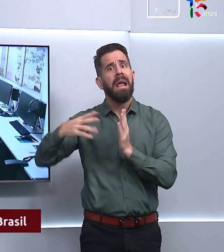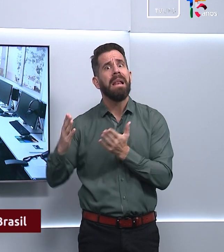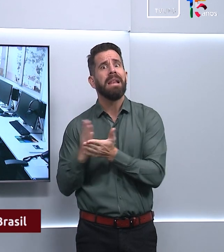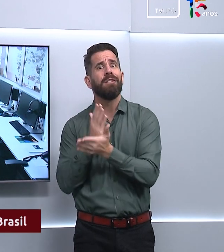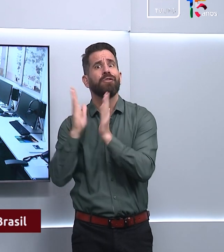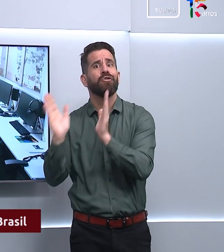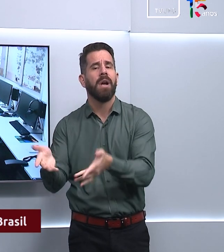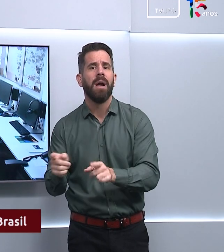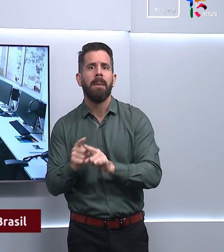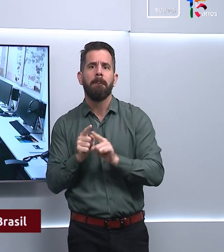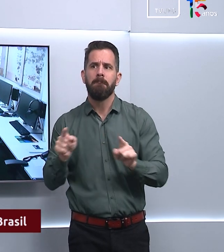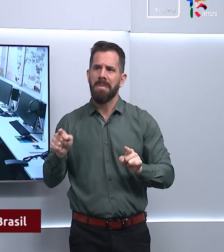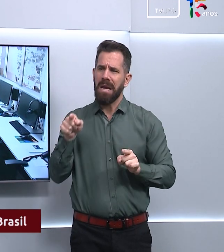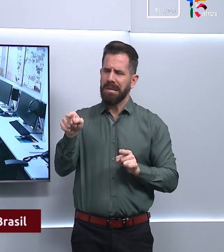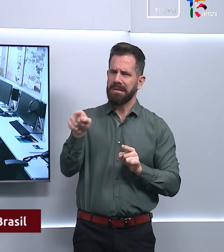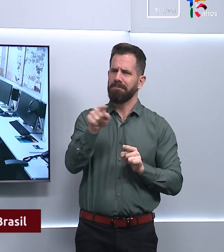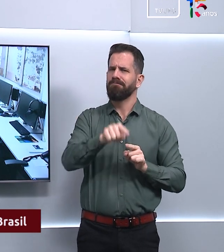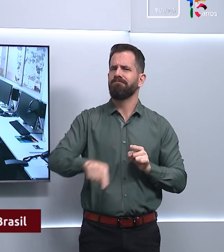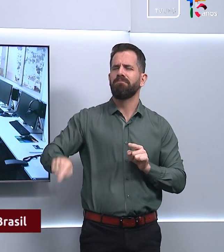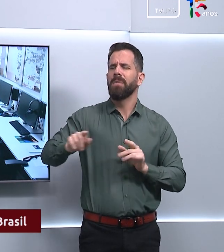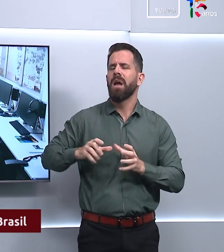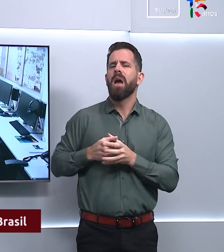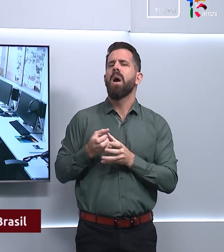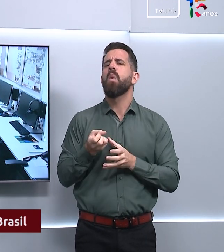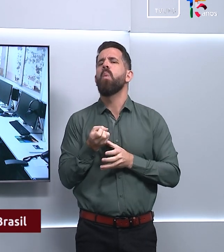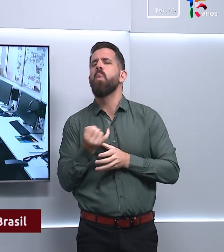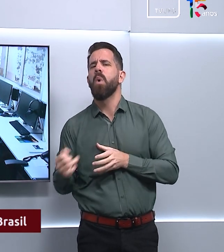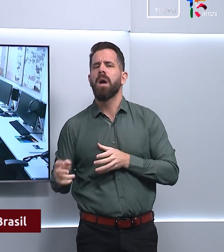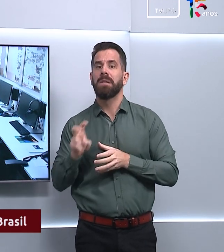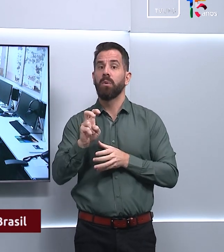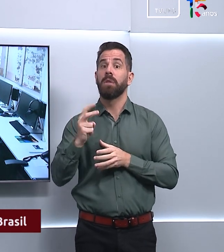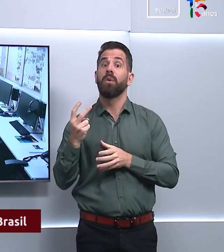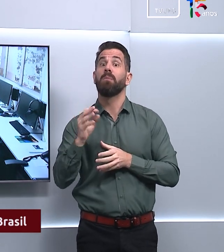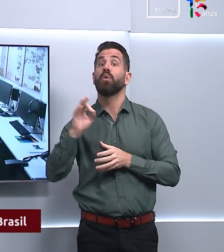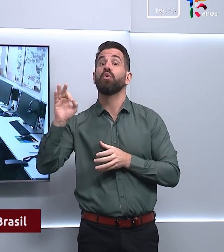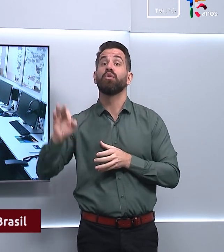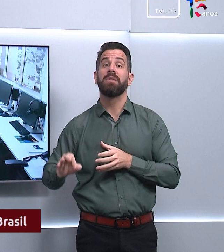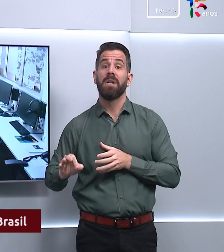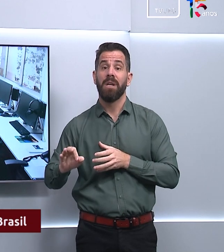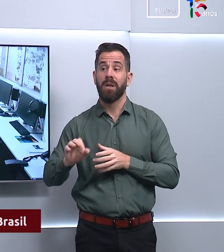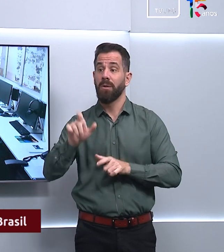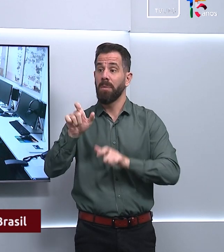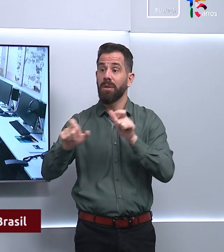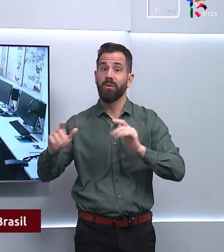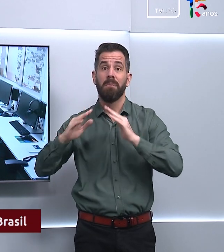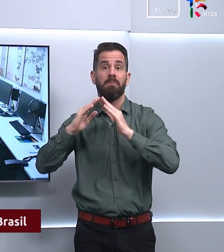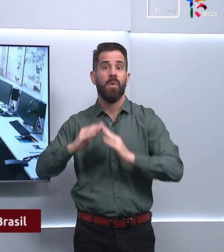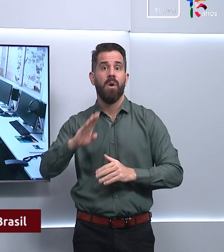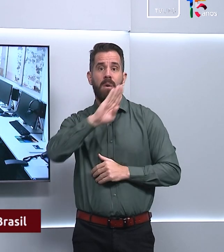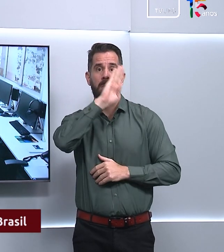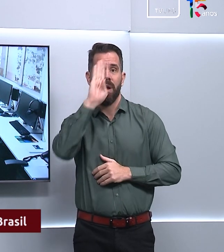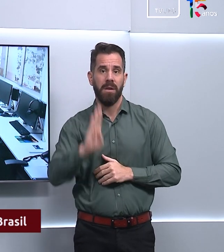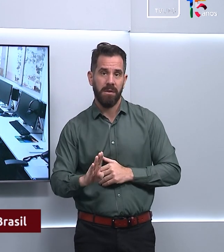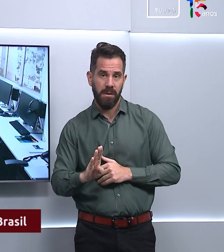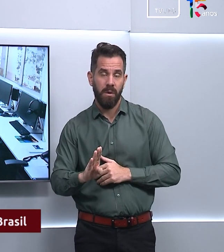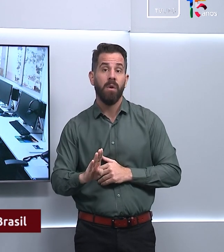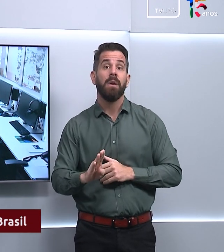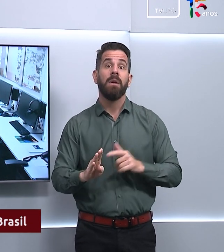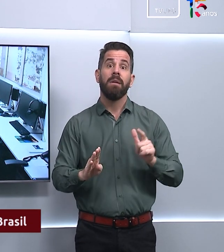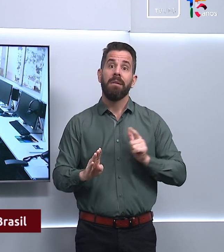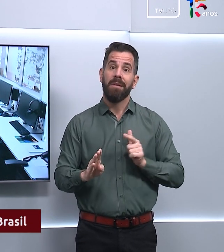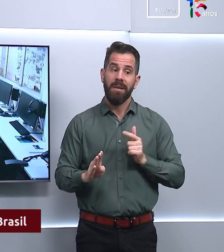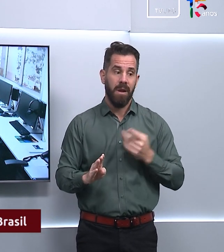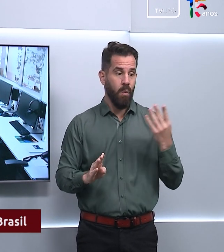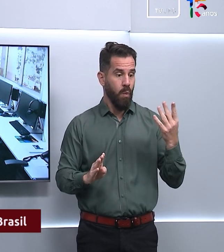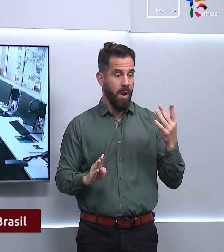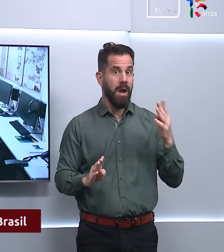52% da população. Mas em 2015, existiam 4,6 milhões de leitores a mais